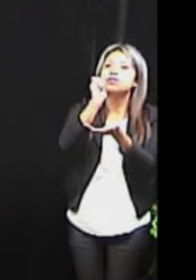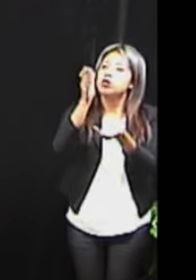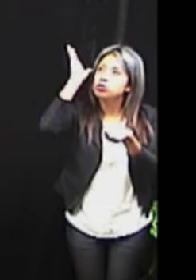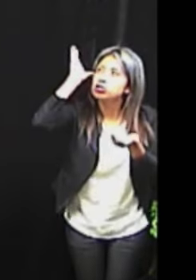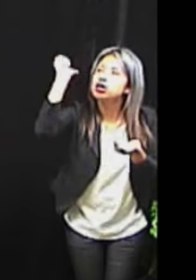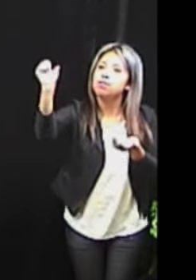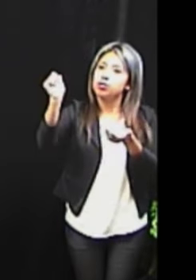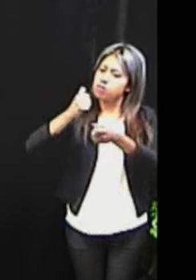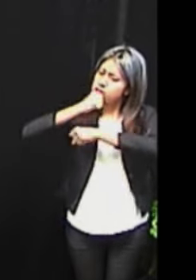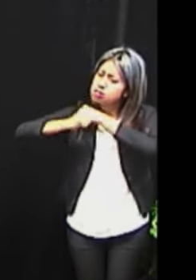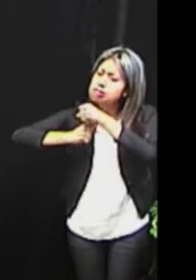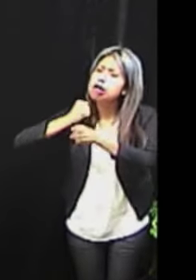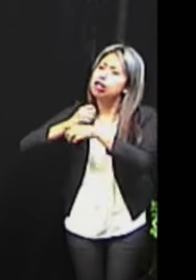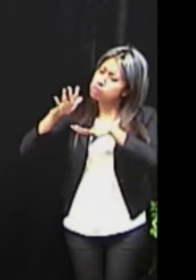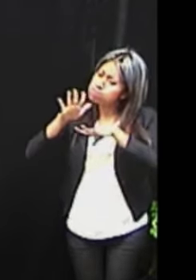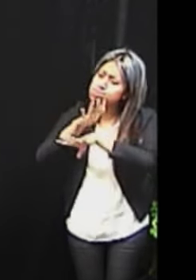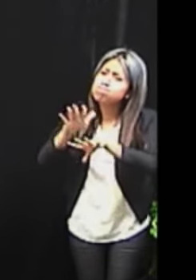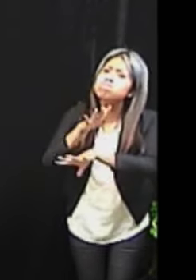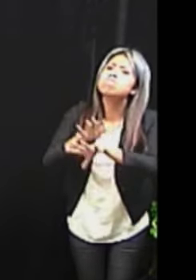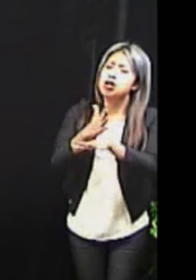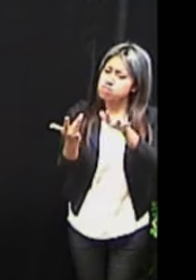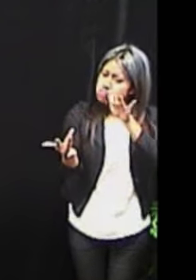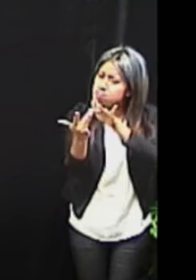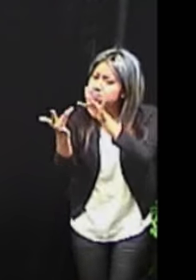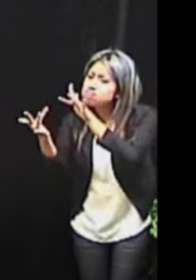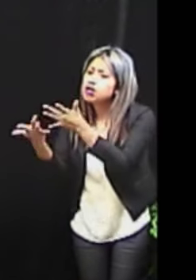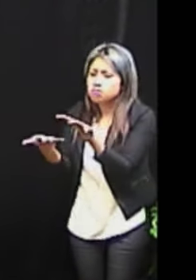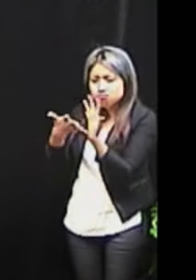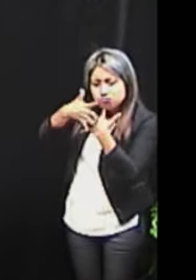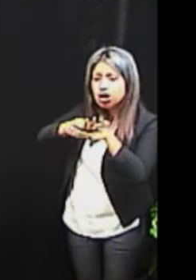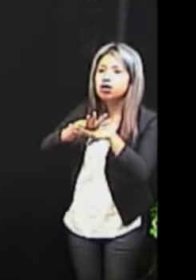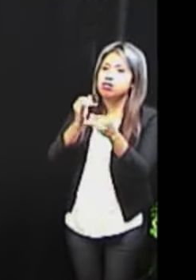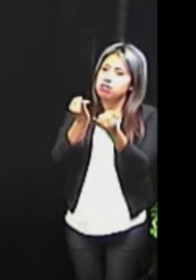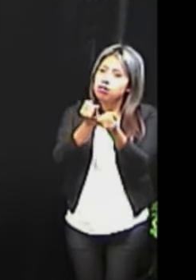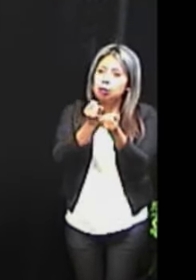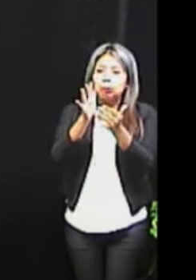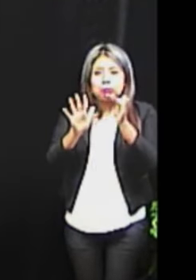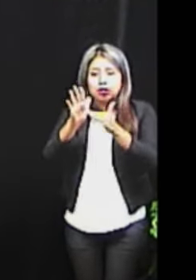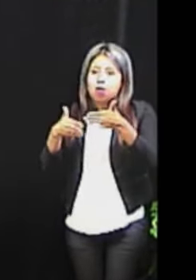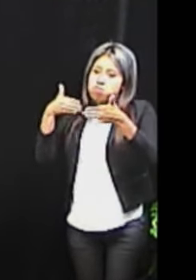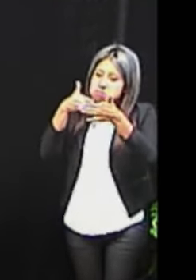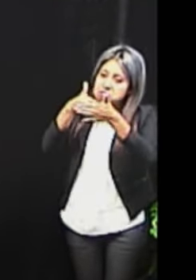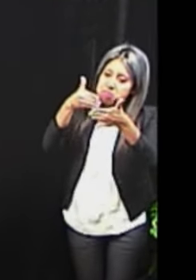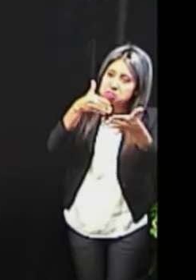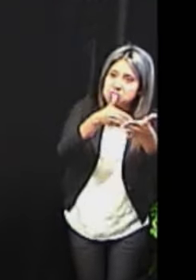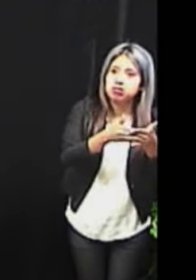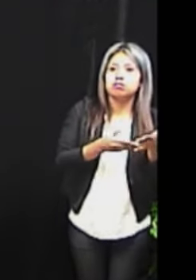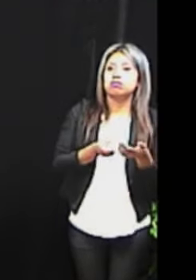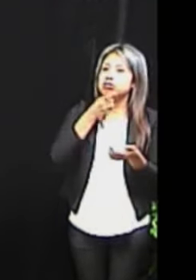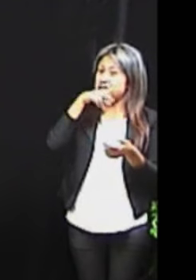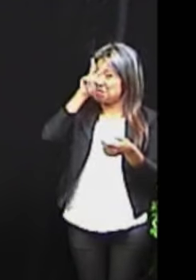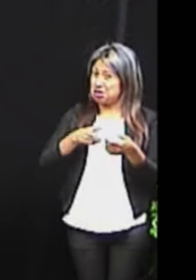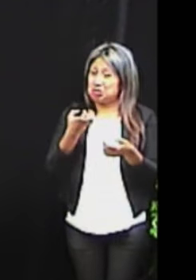y que resulta de la interacción entre las personas con deficiencias y las barreras debidas a la